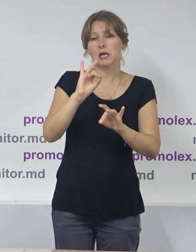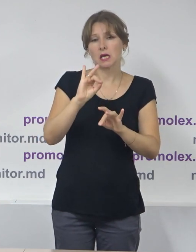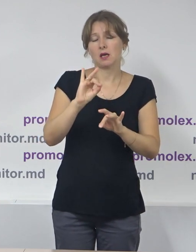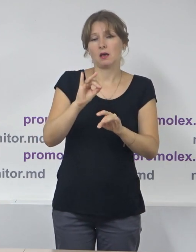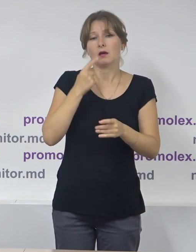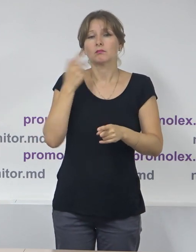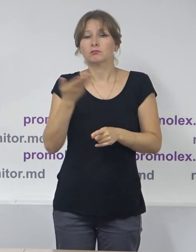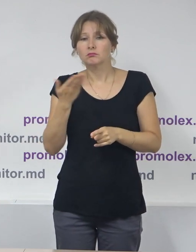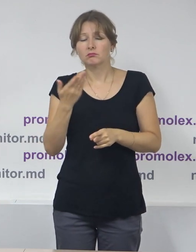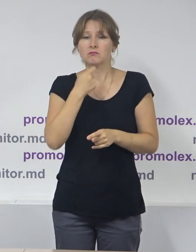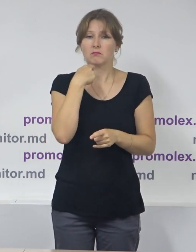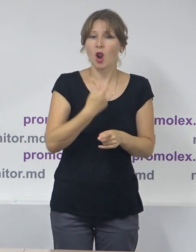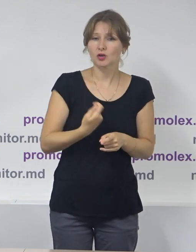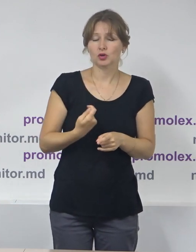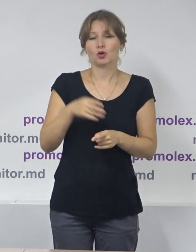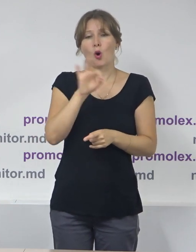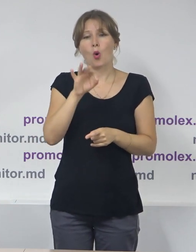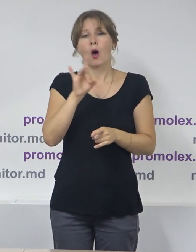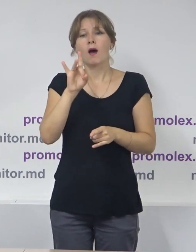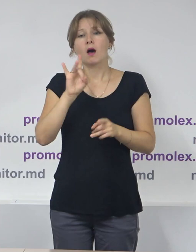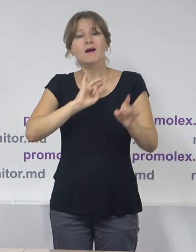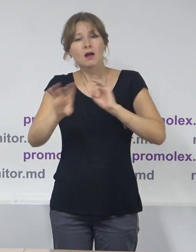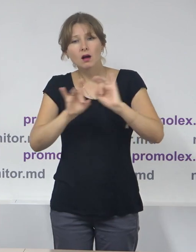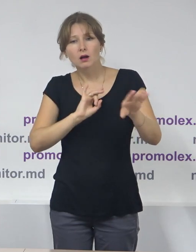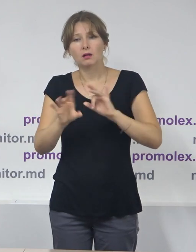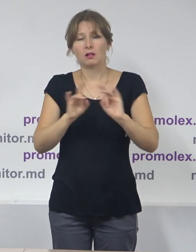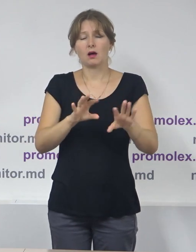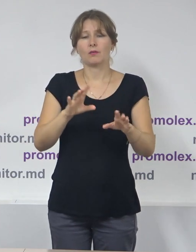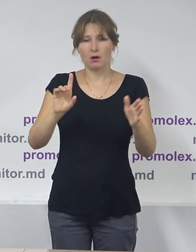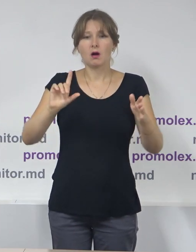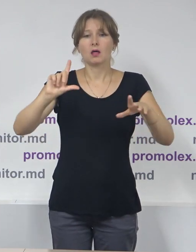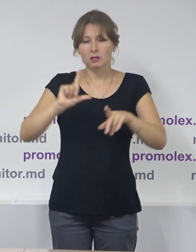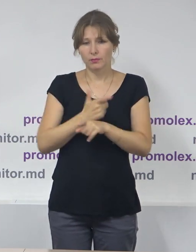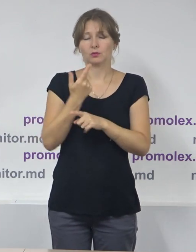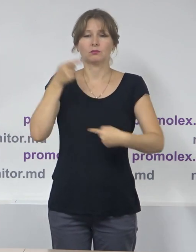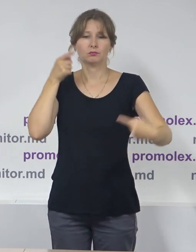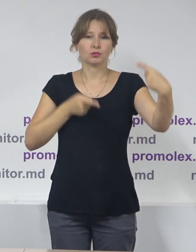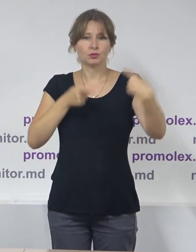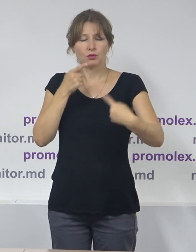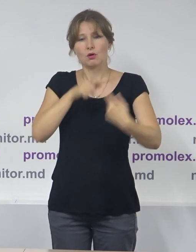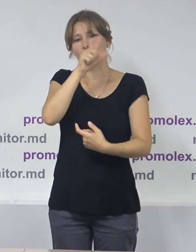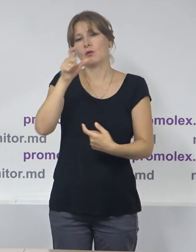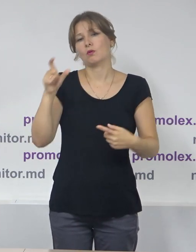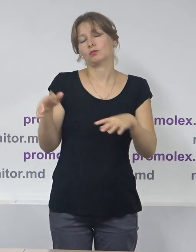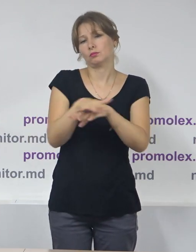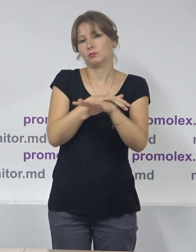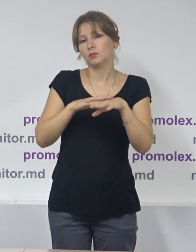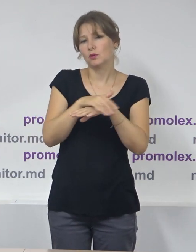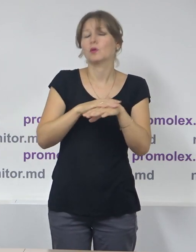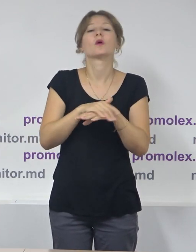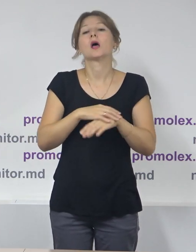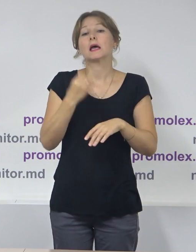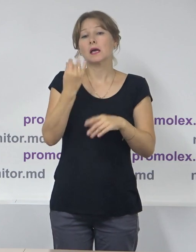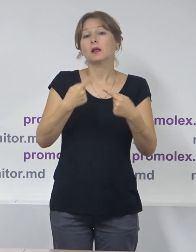a mesajelor de interes public, la fel au stărnit anumite discuții în spațiu public. În contextul implementării de către ceca